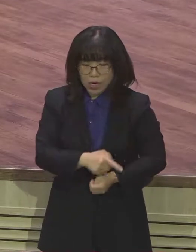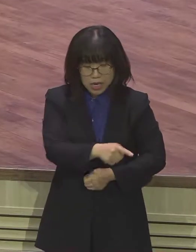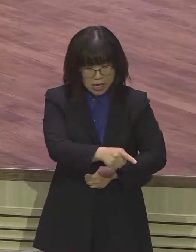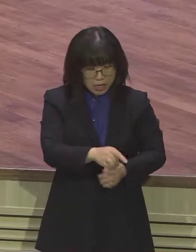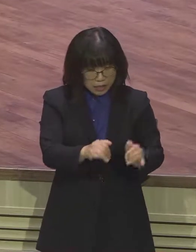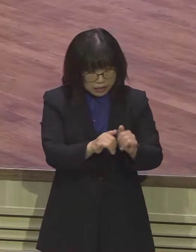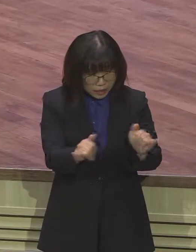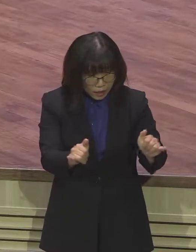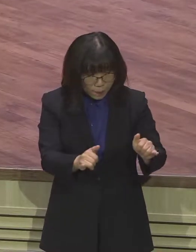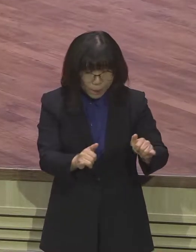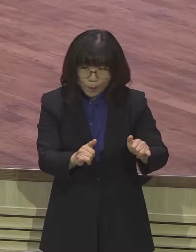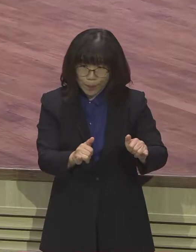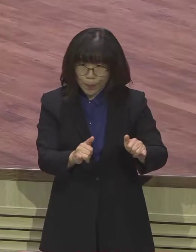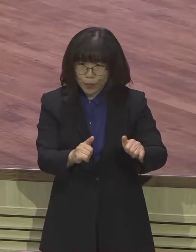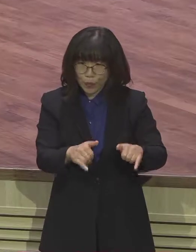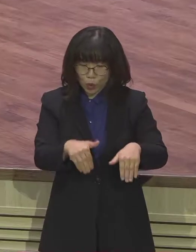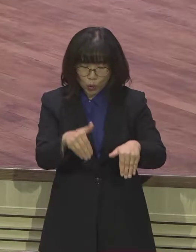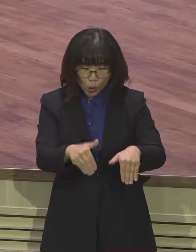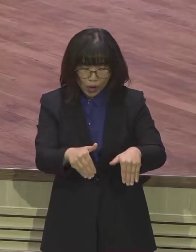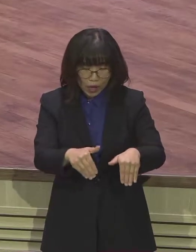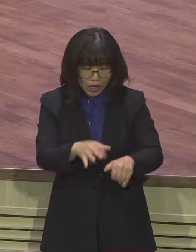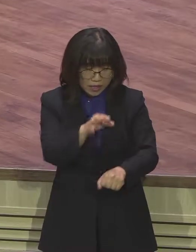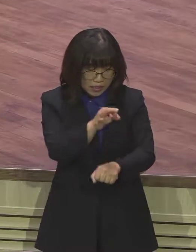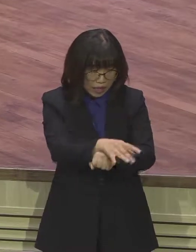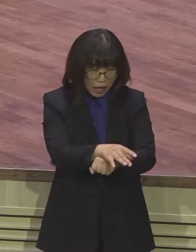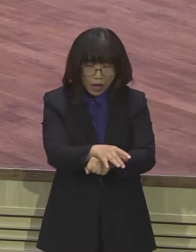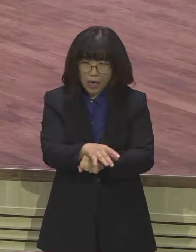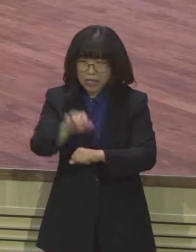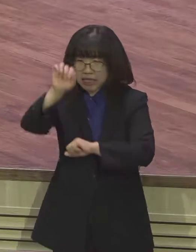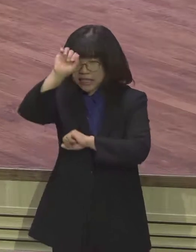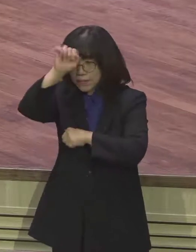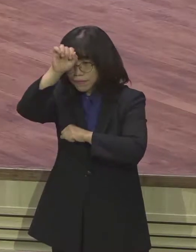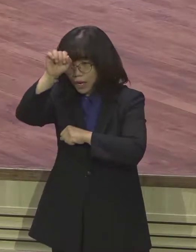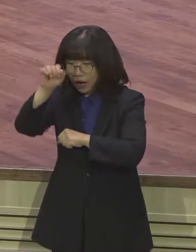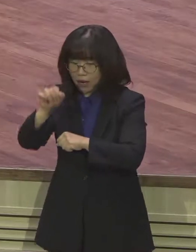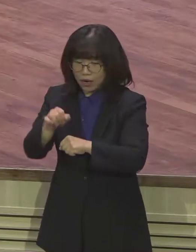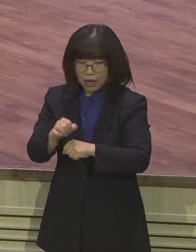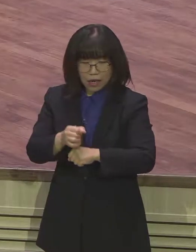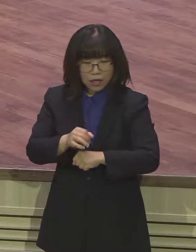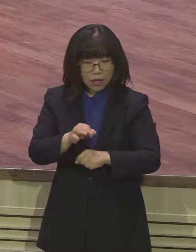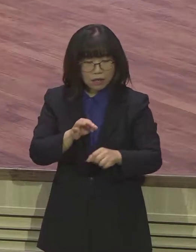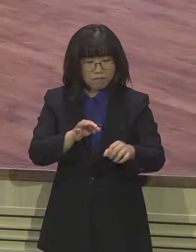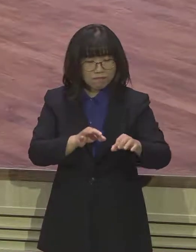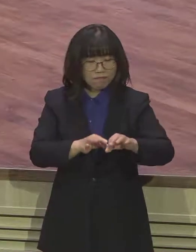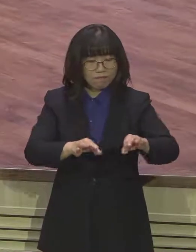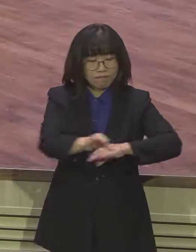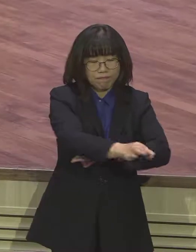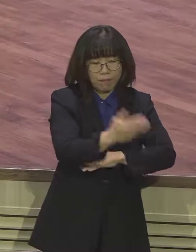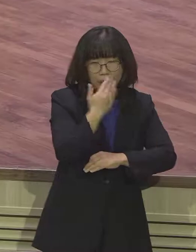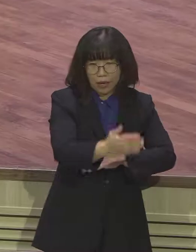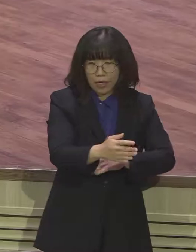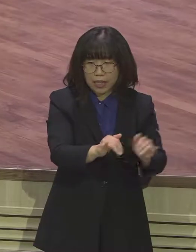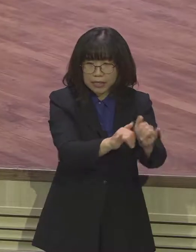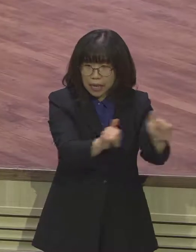가격밖에 되지 않았습니다. 신발을 한 짝 주고 사람과 맞바꿀 정도로 사람의 갑업치가 완벽하게 떨어져 버렸습니다.